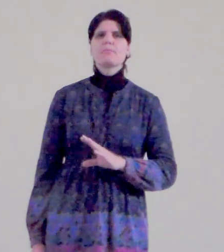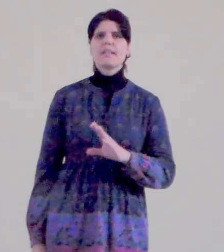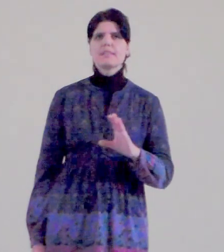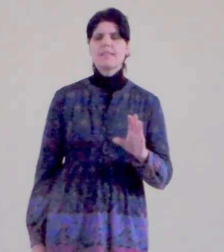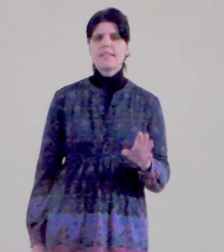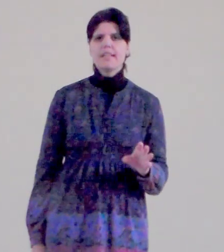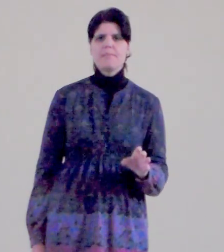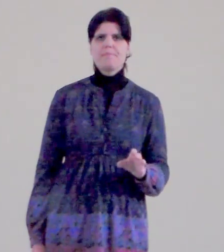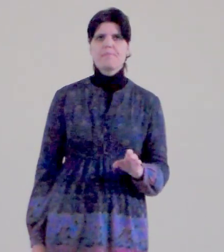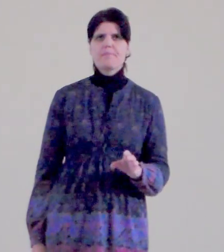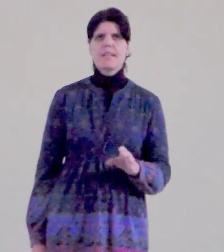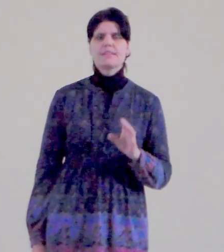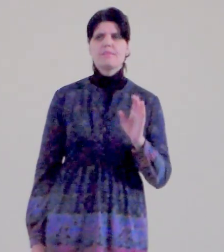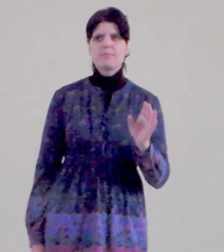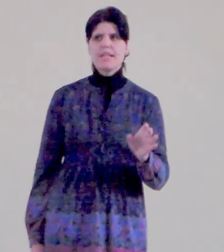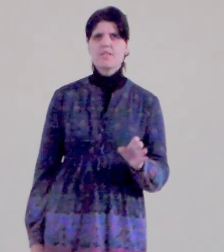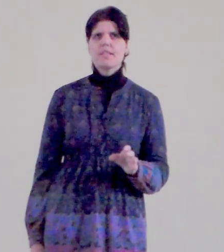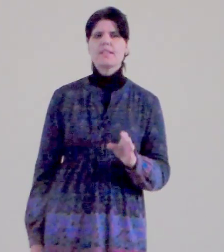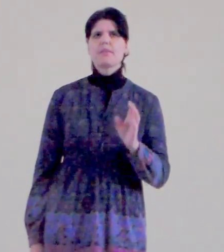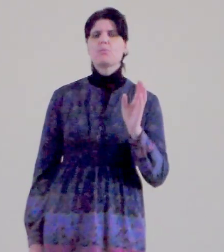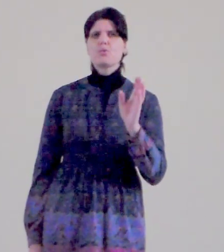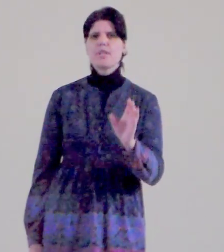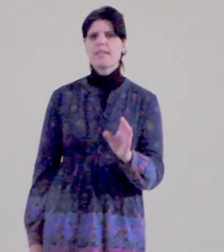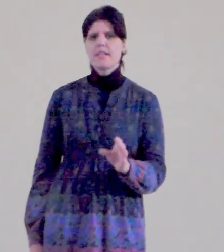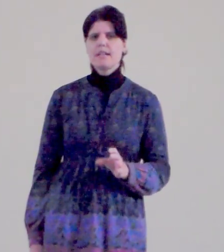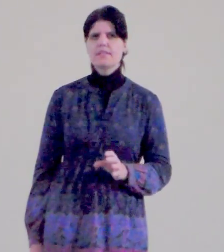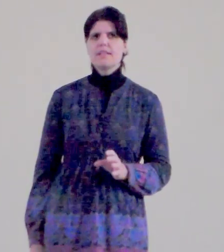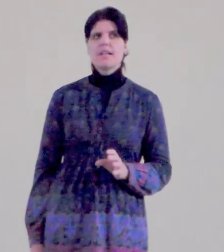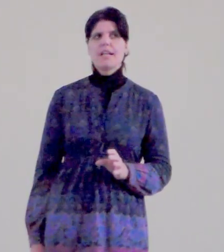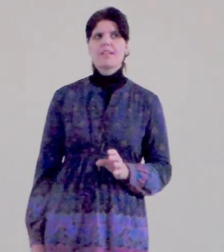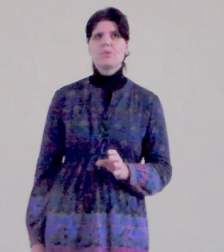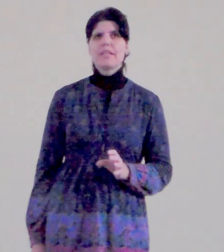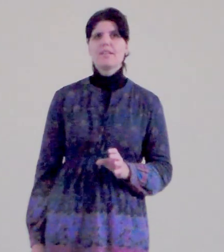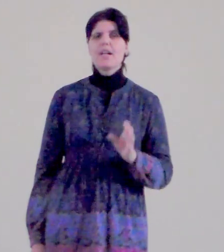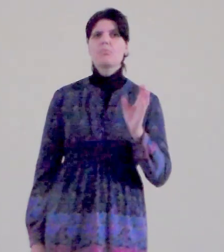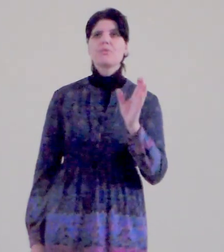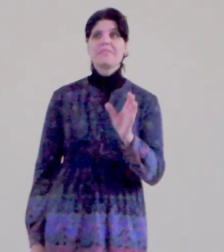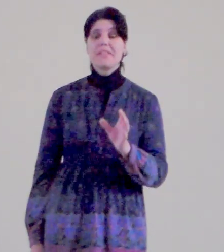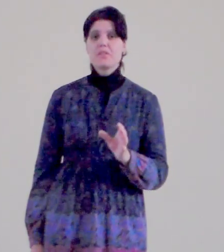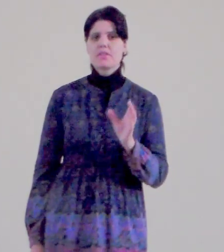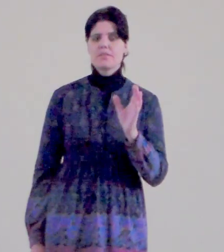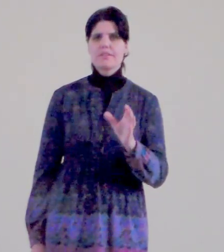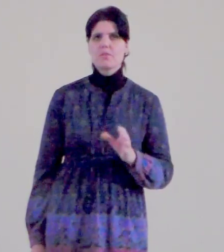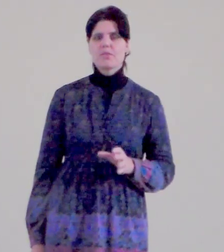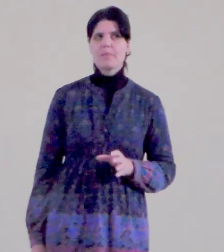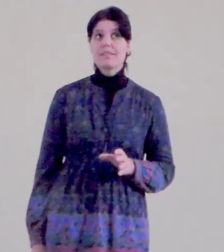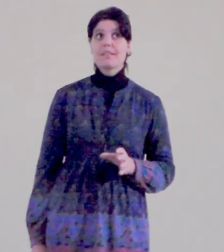vám krásný den, ať se vám daří, vám mu žena, Haleluja a budte vděční za to, co máte,